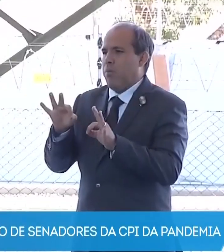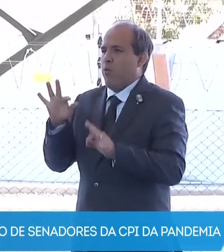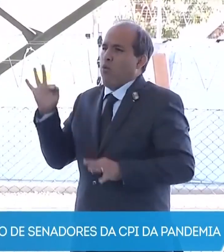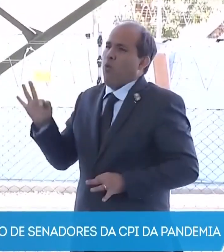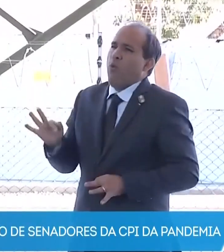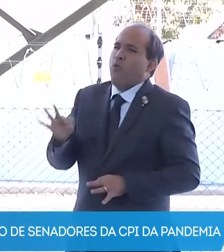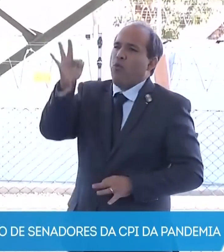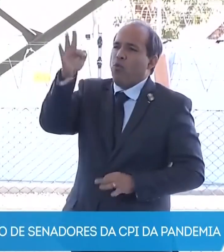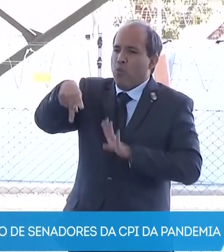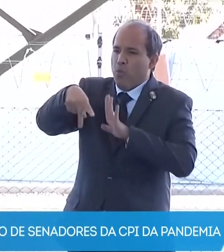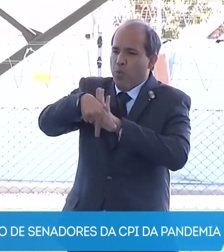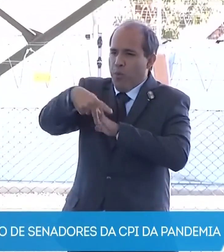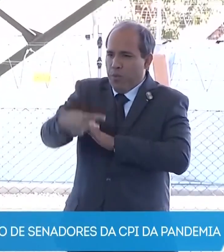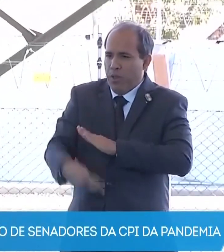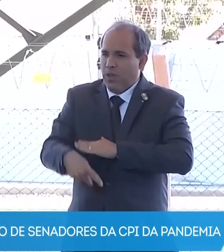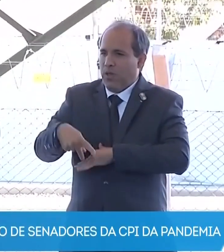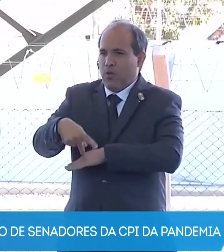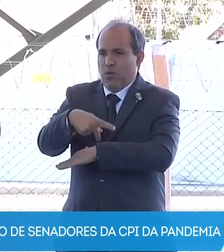da sua pátria.